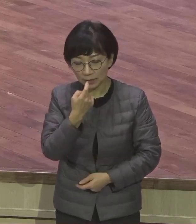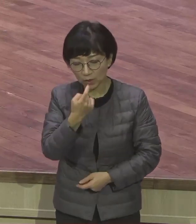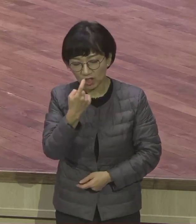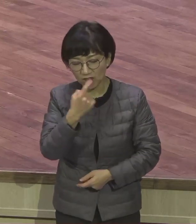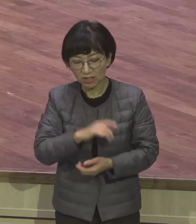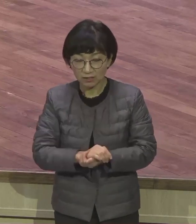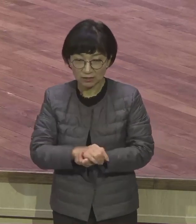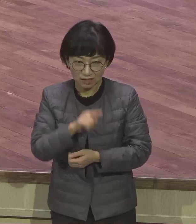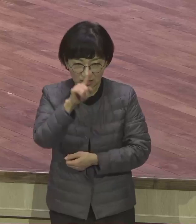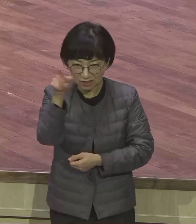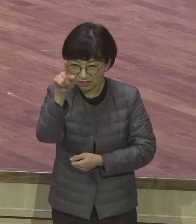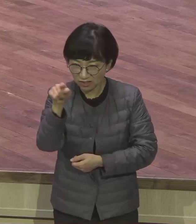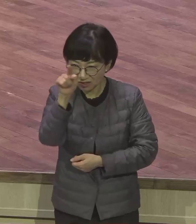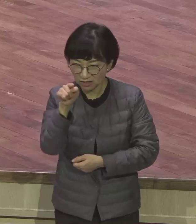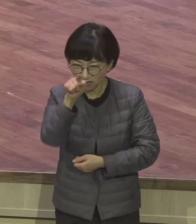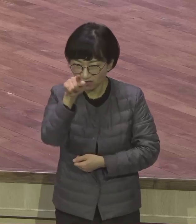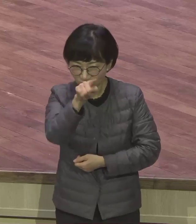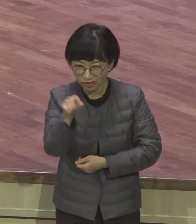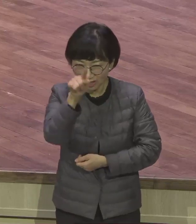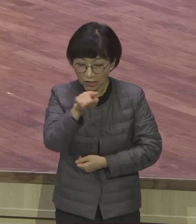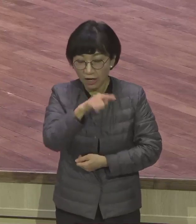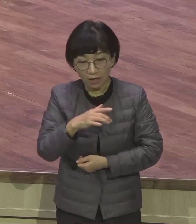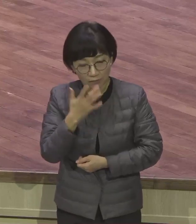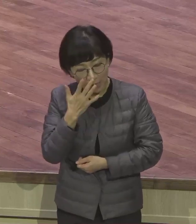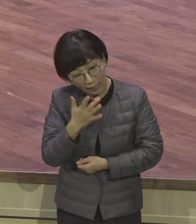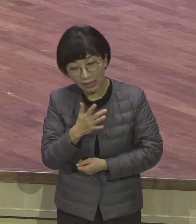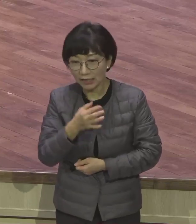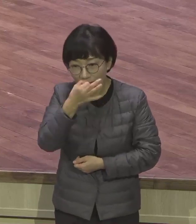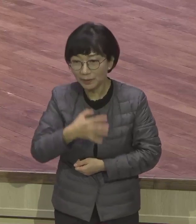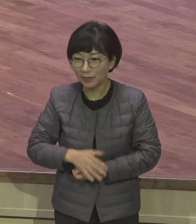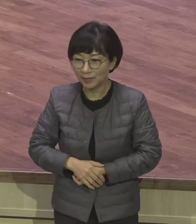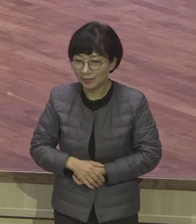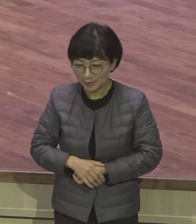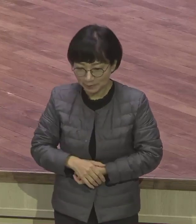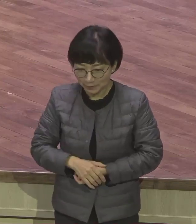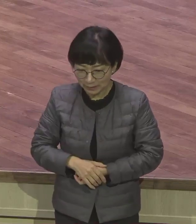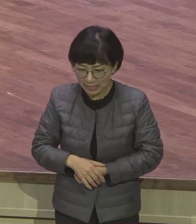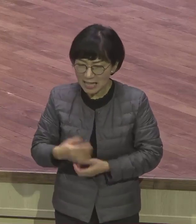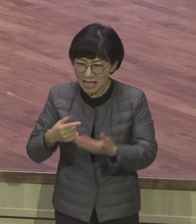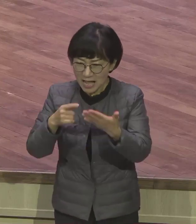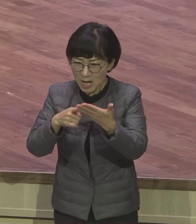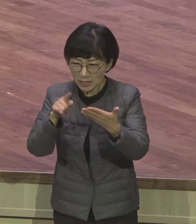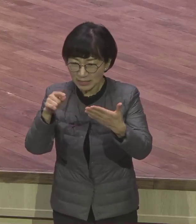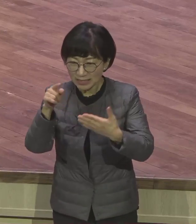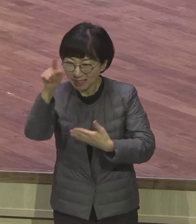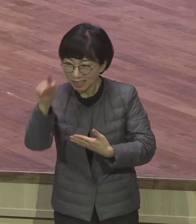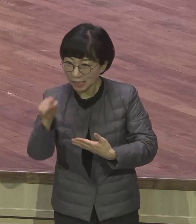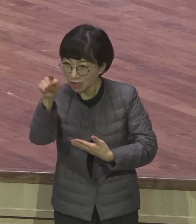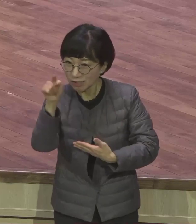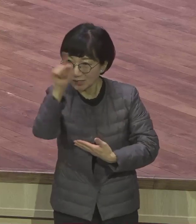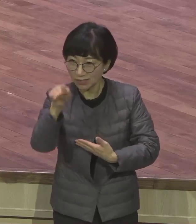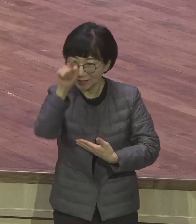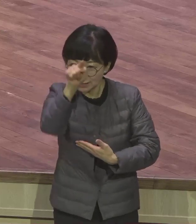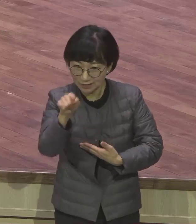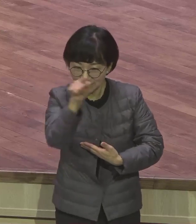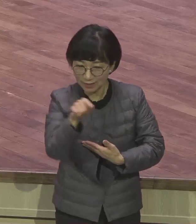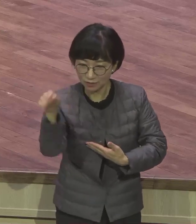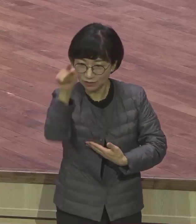발음이 바뀌어 발음이 이야 도동을 몇 개 찍는 볼펜 점을 몇 개 찍는 다른 거에요.